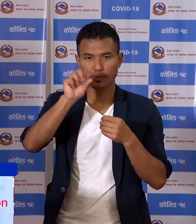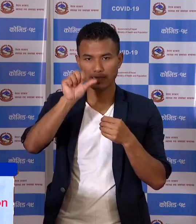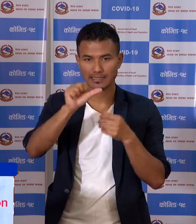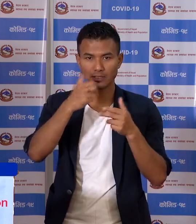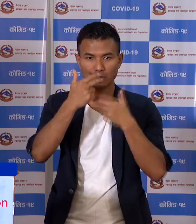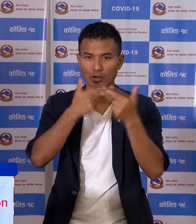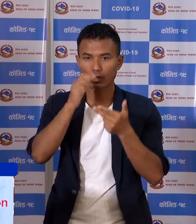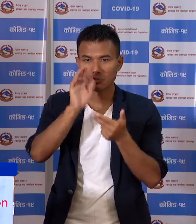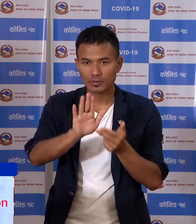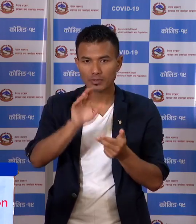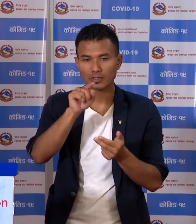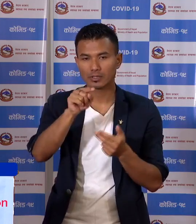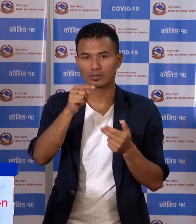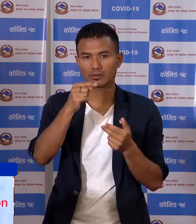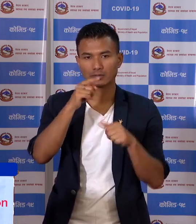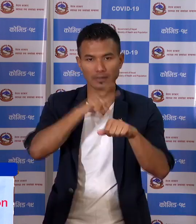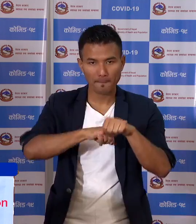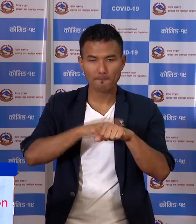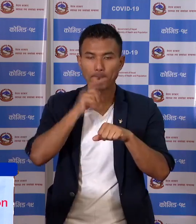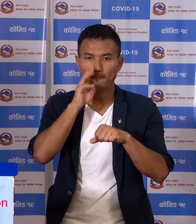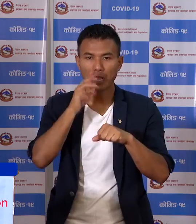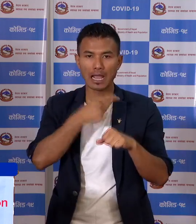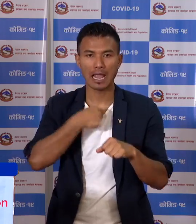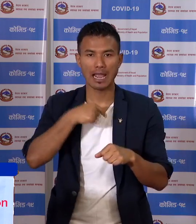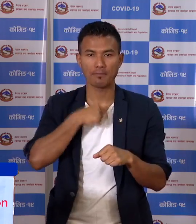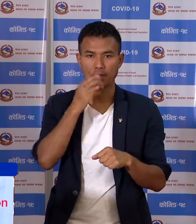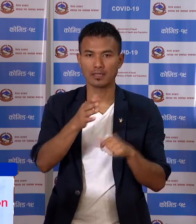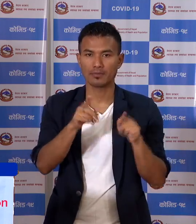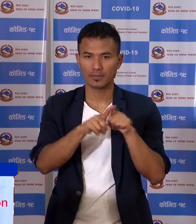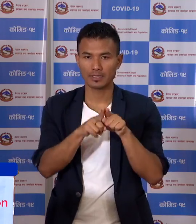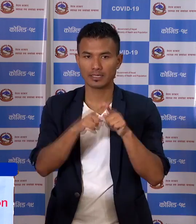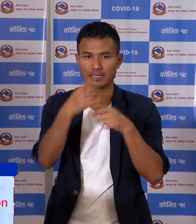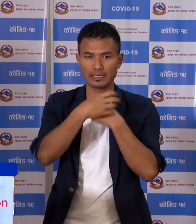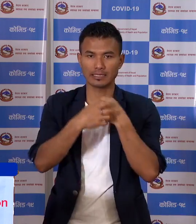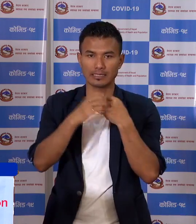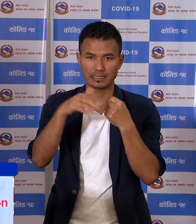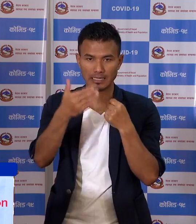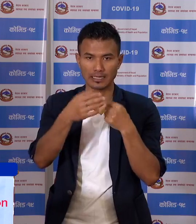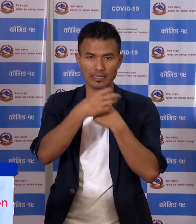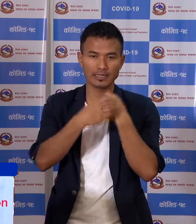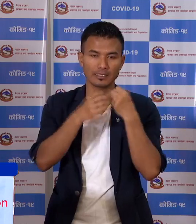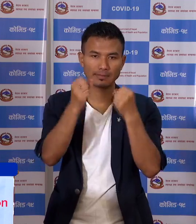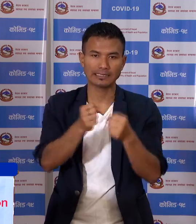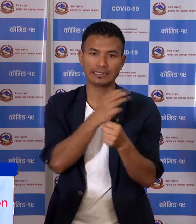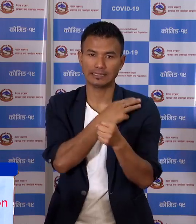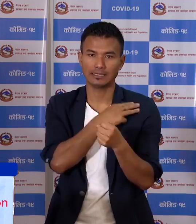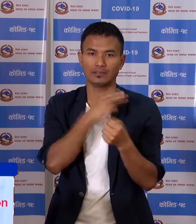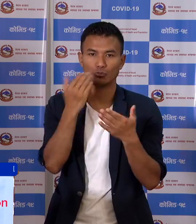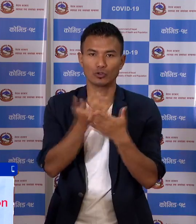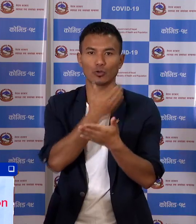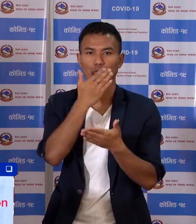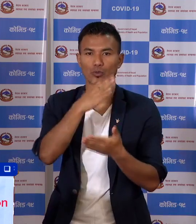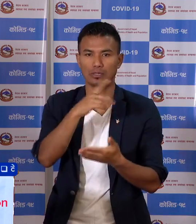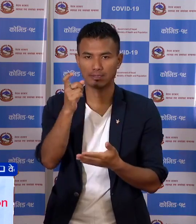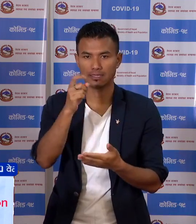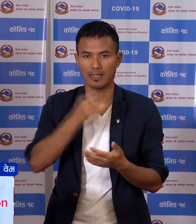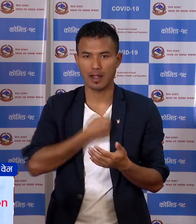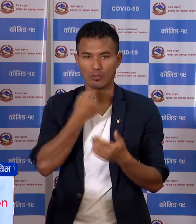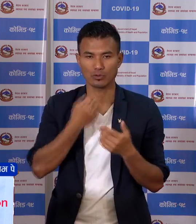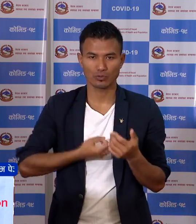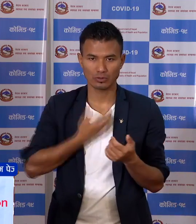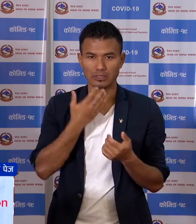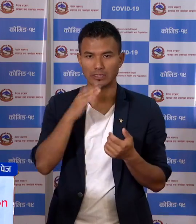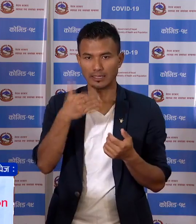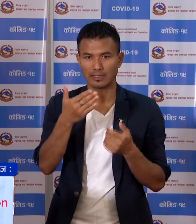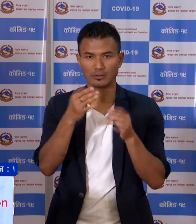र इस महामारीको संकट मा हामिले पनी देश लाई देश बाशी लाई जोगाउनको निमित्त आफना